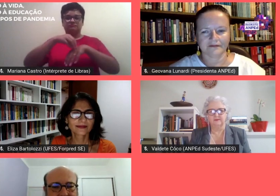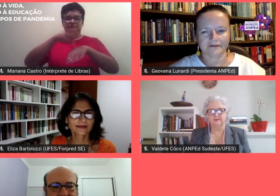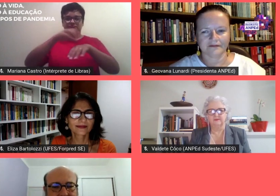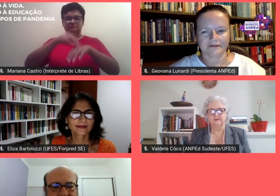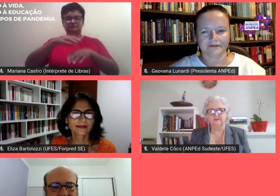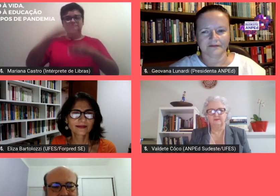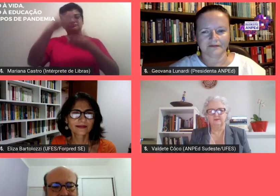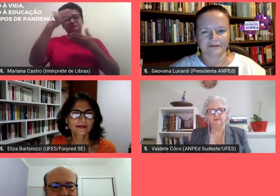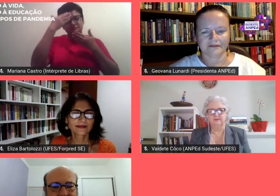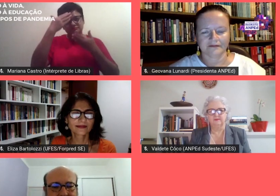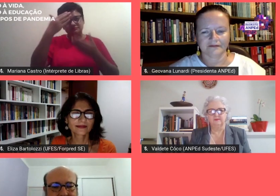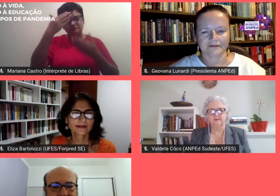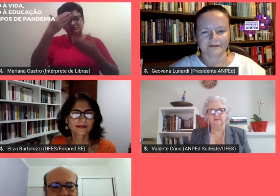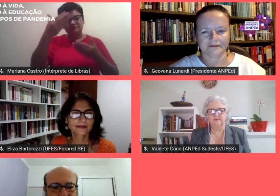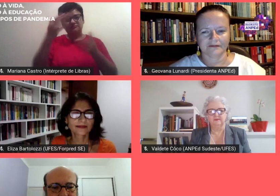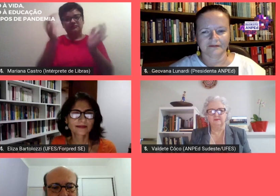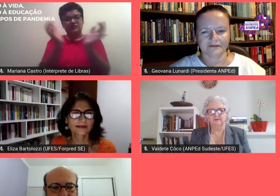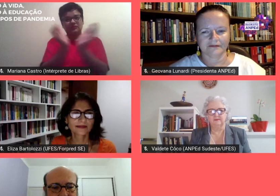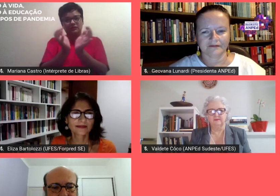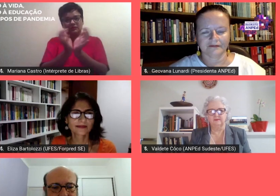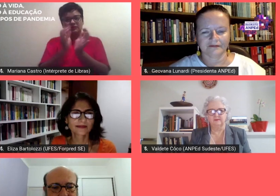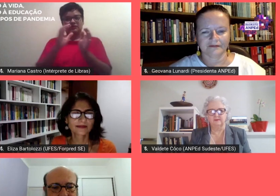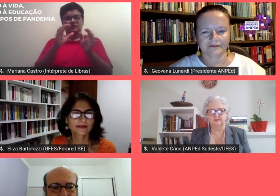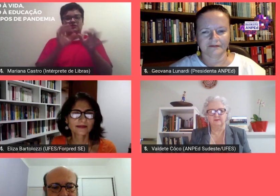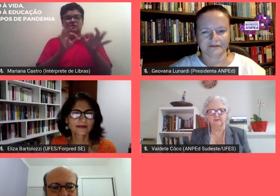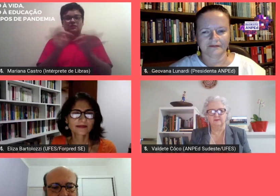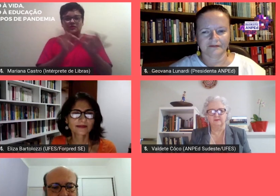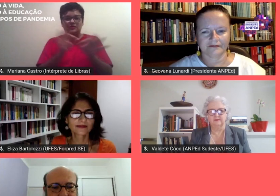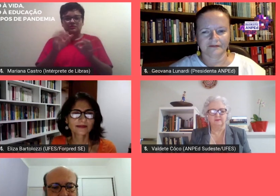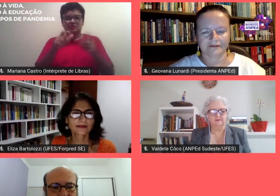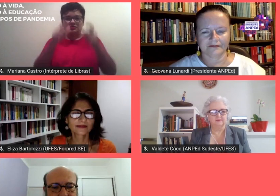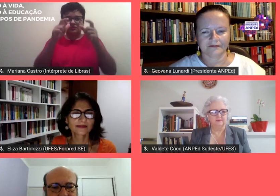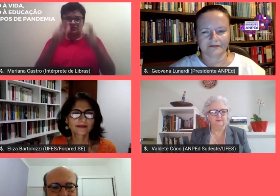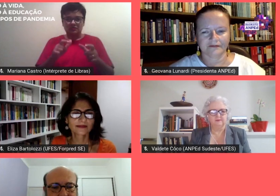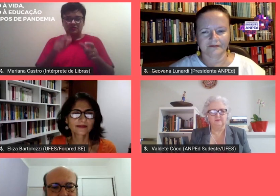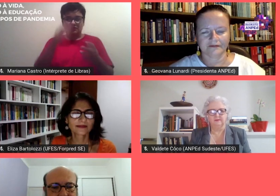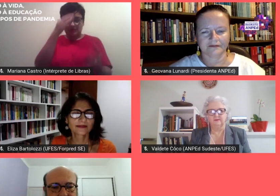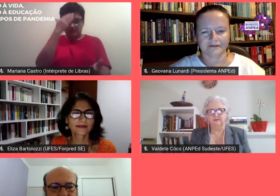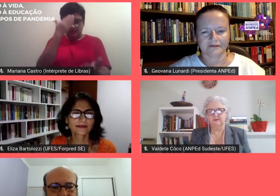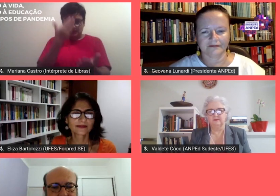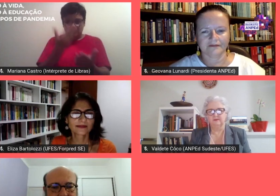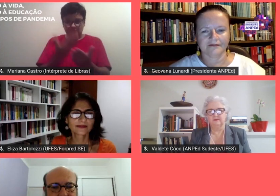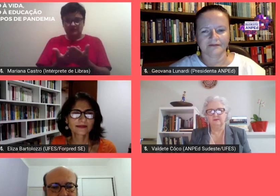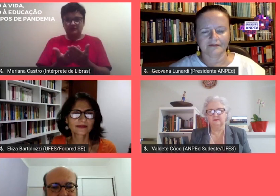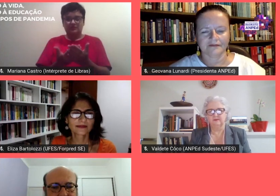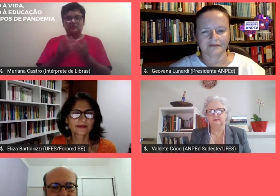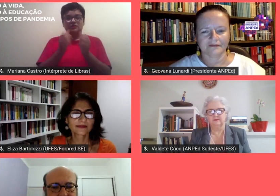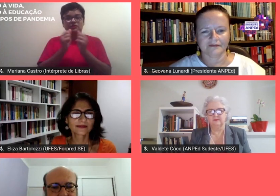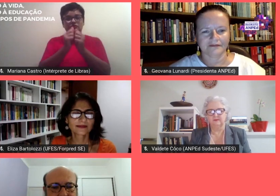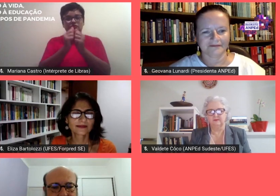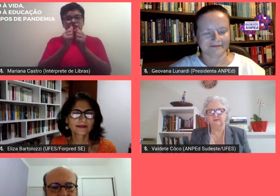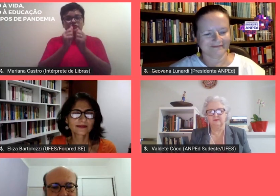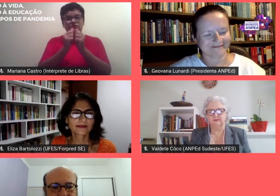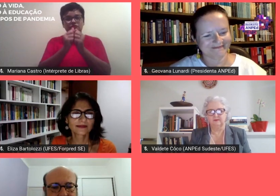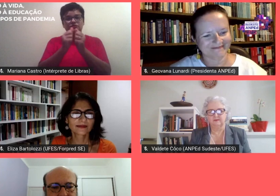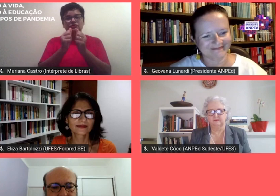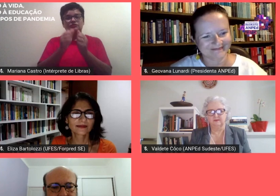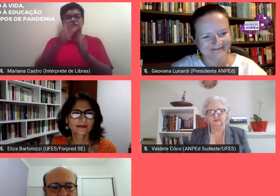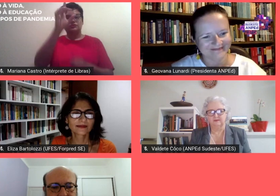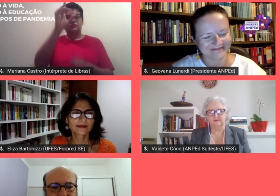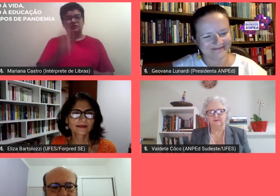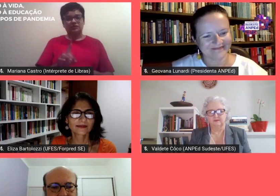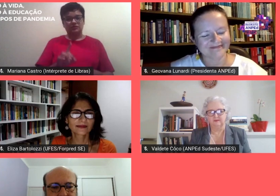agradecimento da Comissão Organizadora Local pela confiança e companheirismo da diretoria de nossa